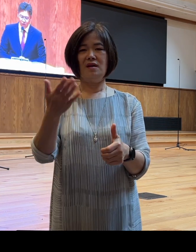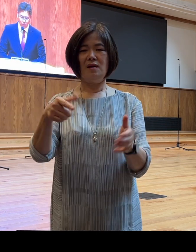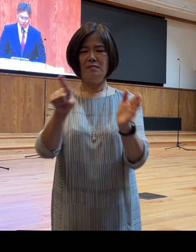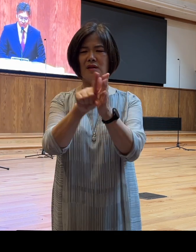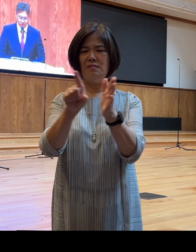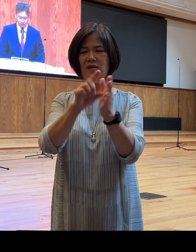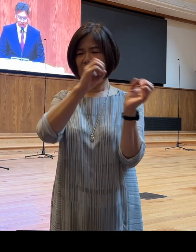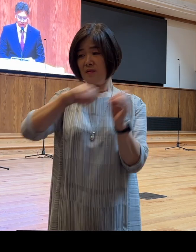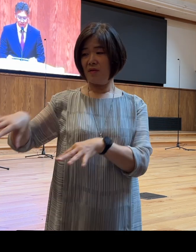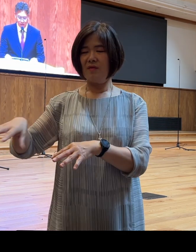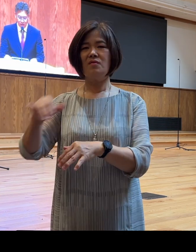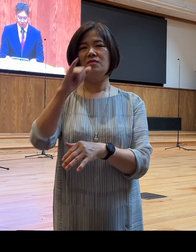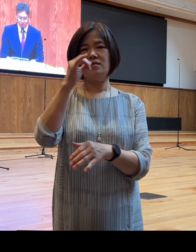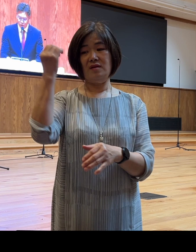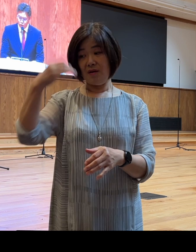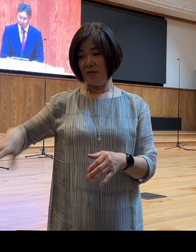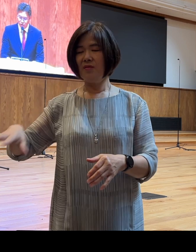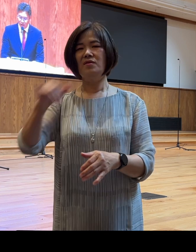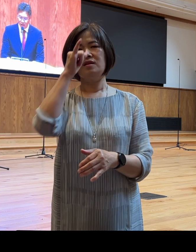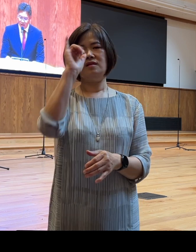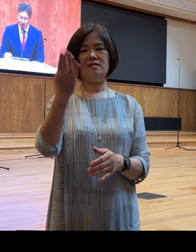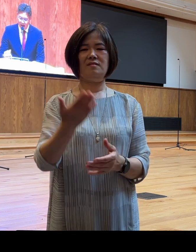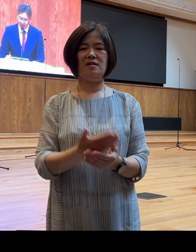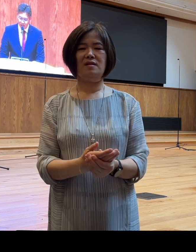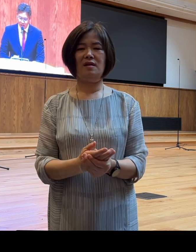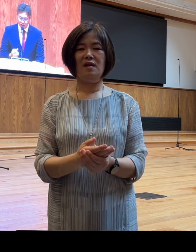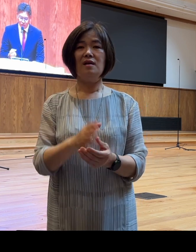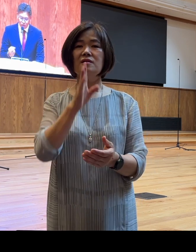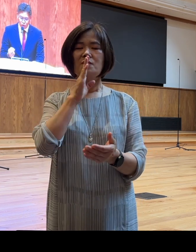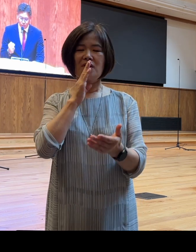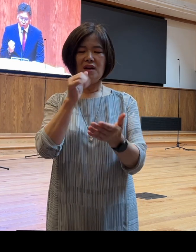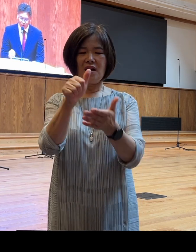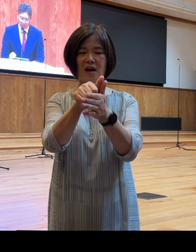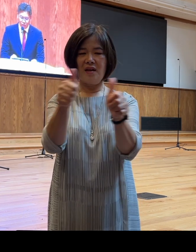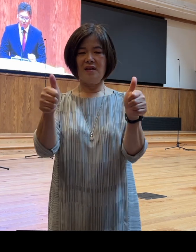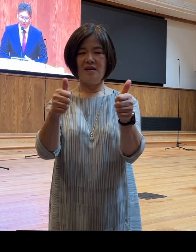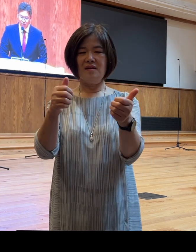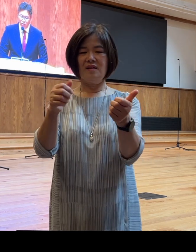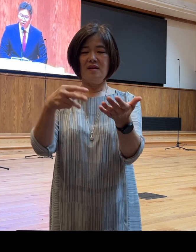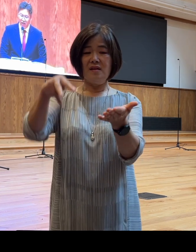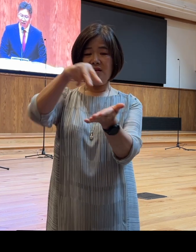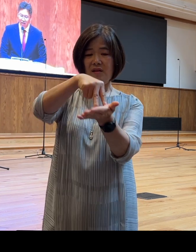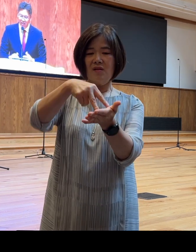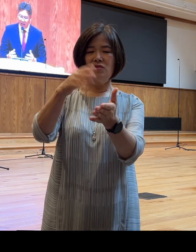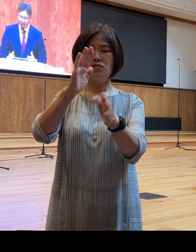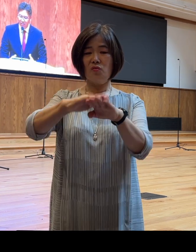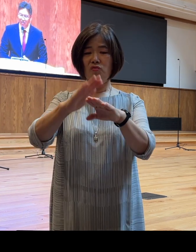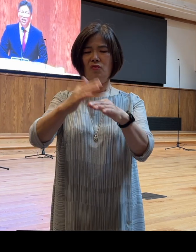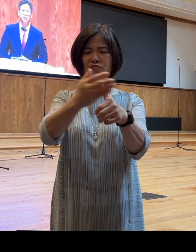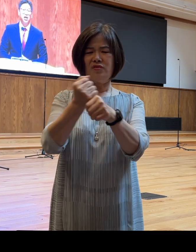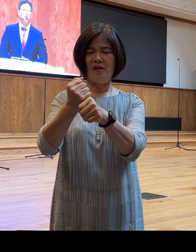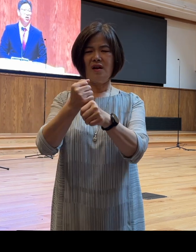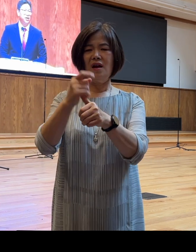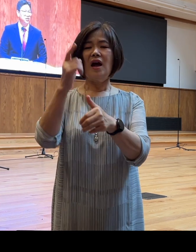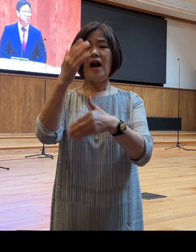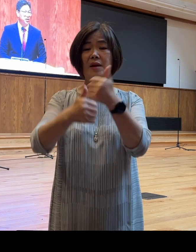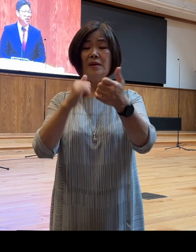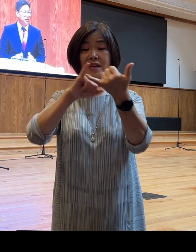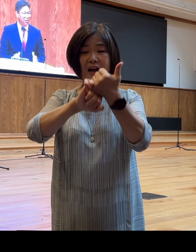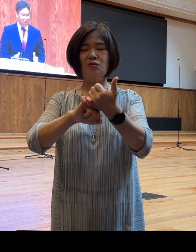있었습니다 여러분 18절 후반절에 아이를 일으켜 내 손으로 붙들라라고 하신 말씀 이후에 이 아이에 대한 하나님의 약속의 말씀이 다시 한 번